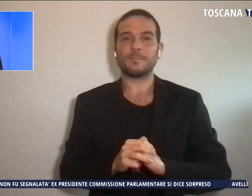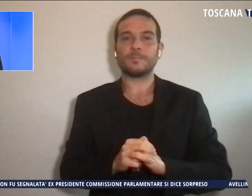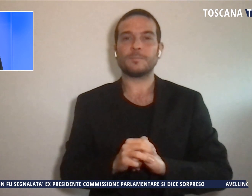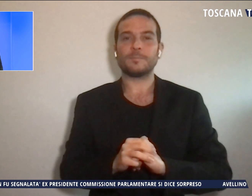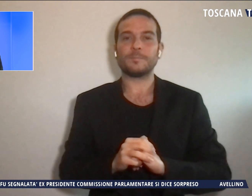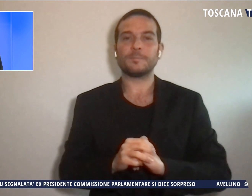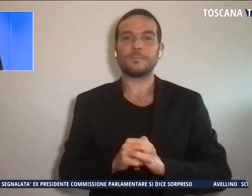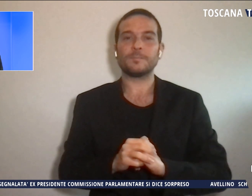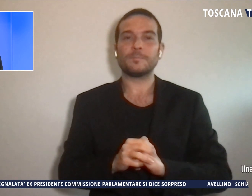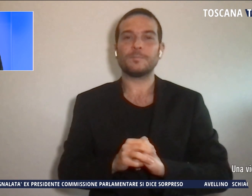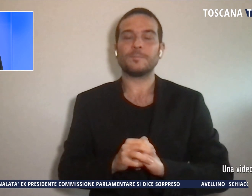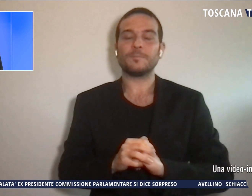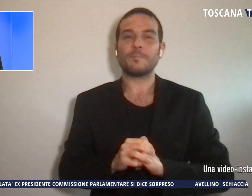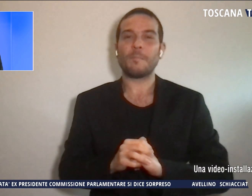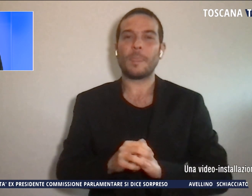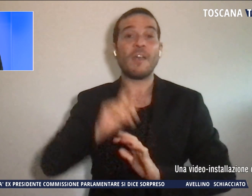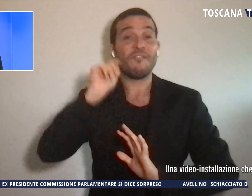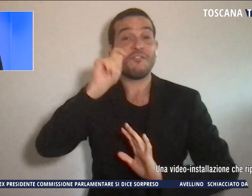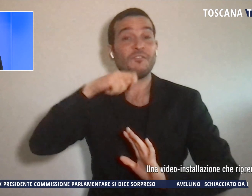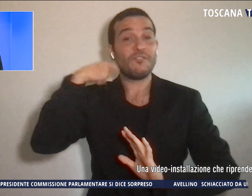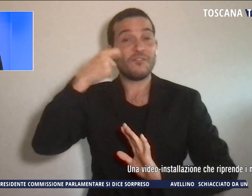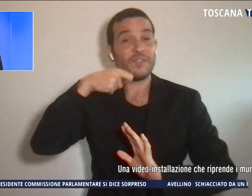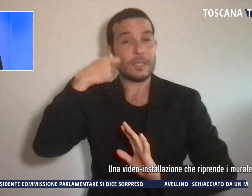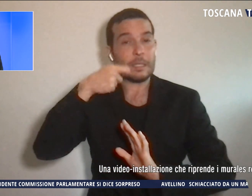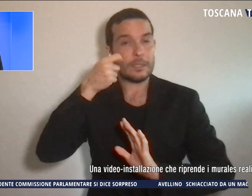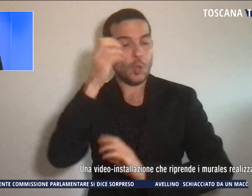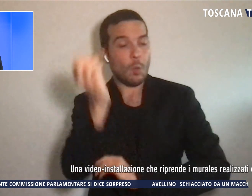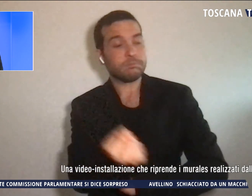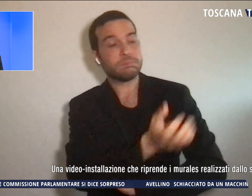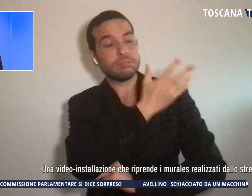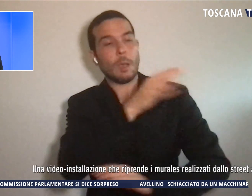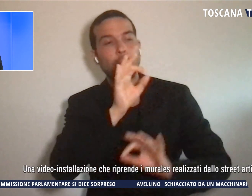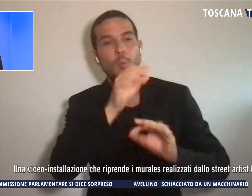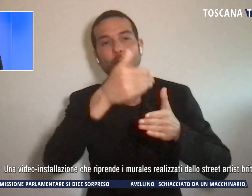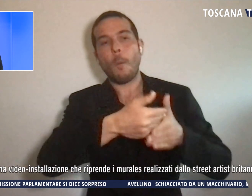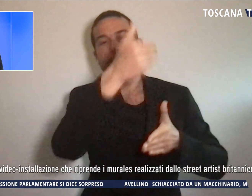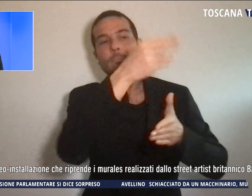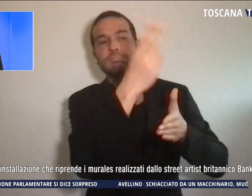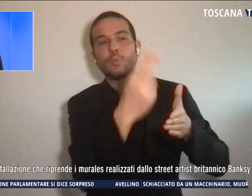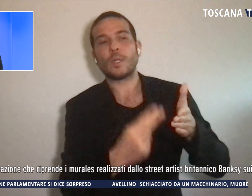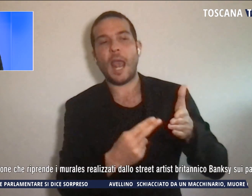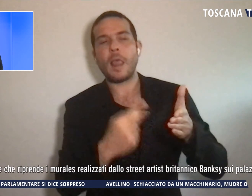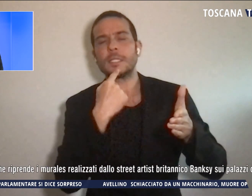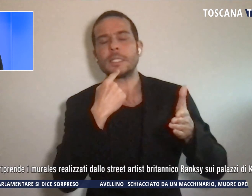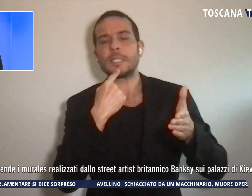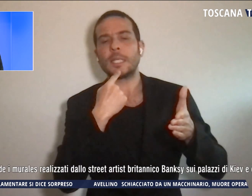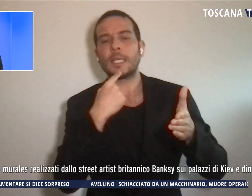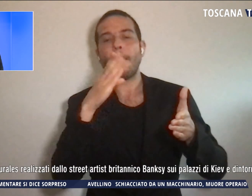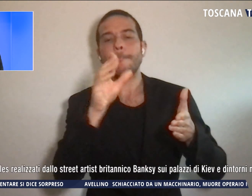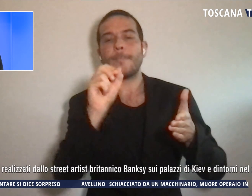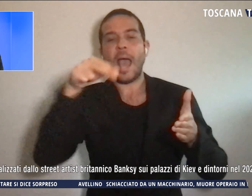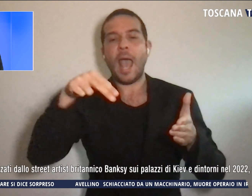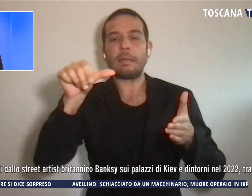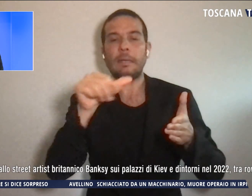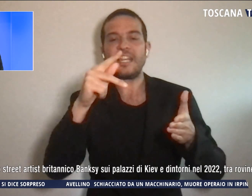E' una videoinstallazione che riprende i murales realizzati dallo street art britannico Bansky sui